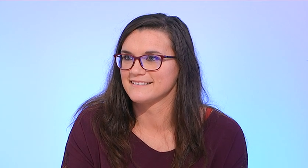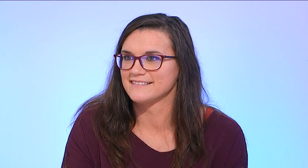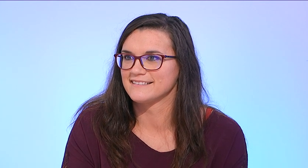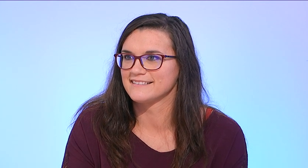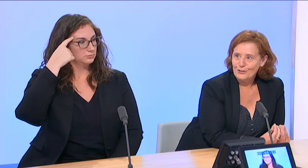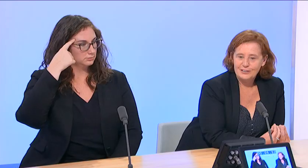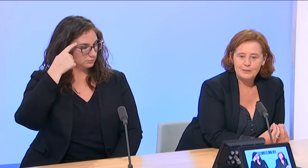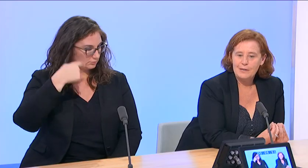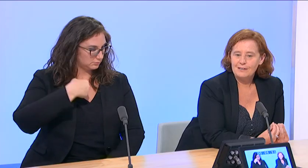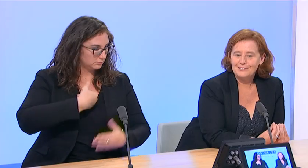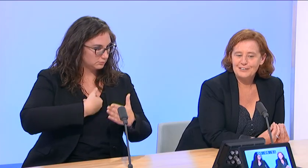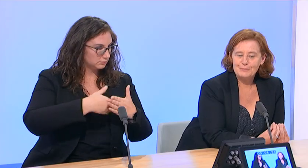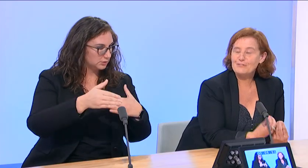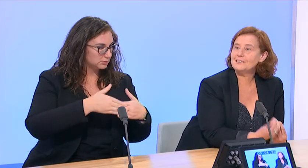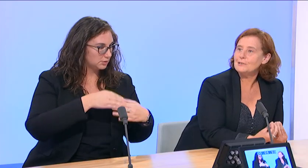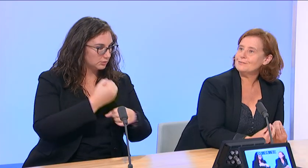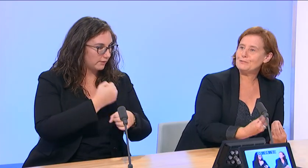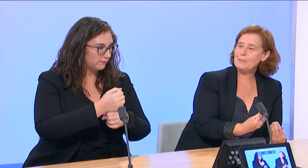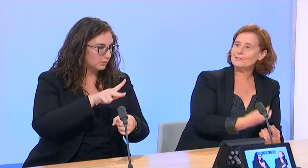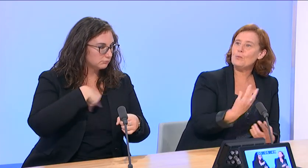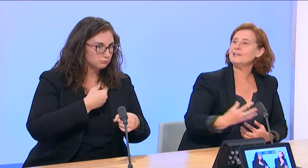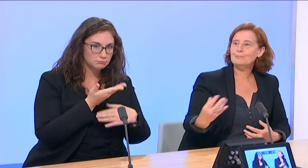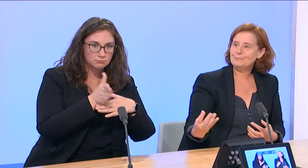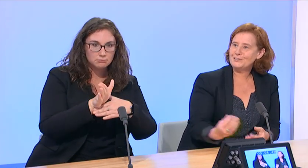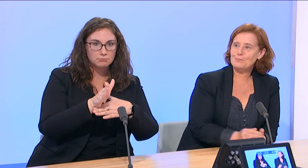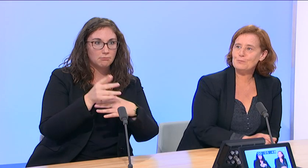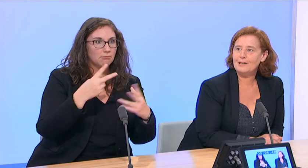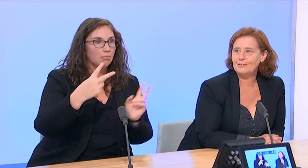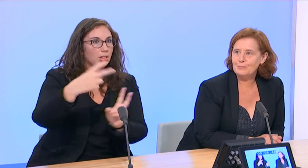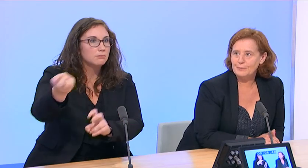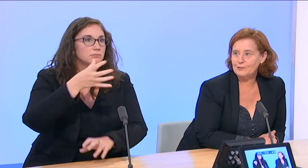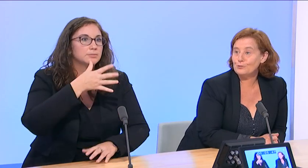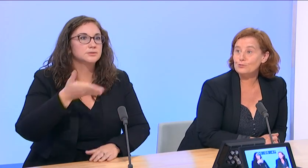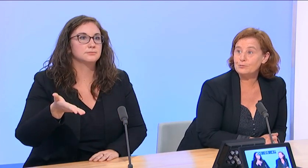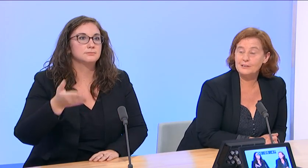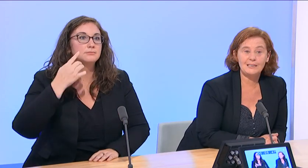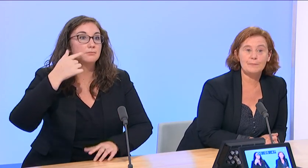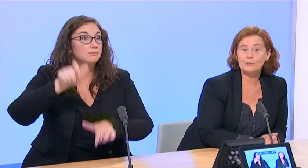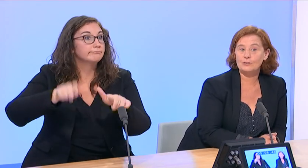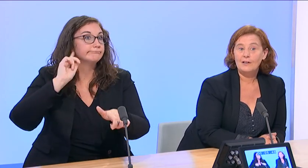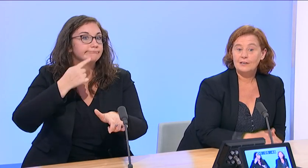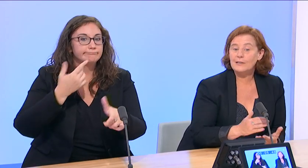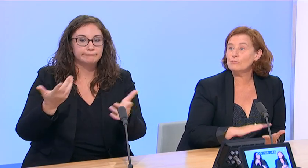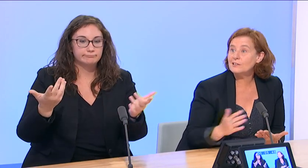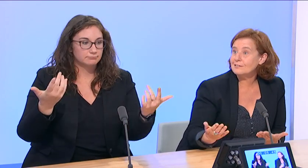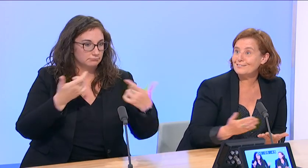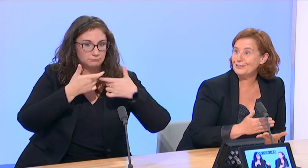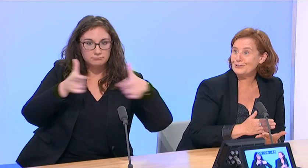n'était pas visible. Je ne pouvais pas être compris, finalement, par les personnes sourdes, puisqu'il pas de moyens de